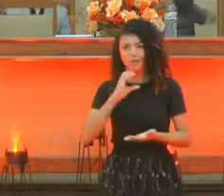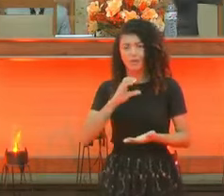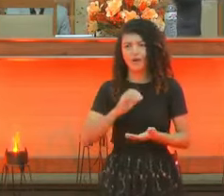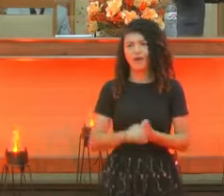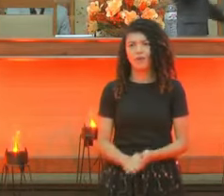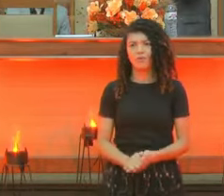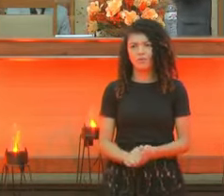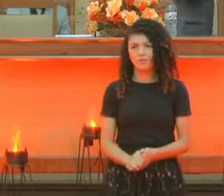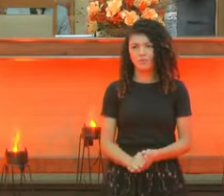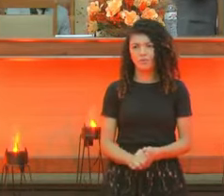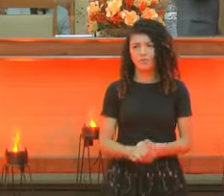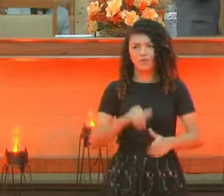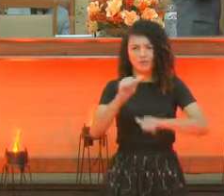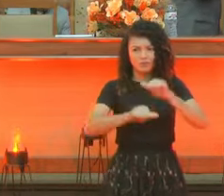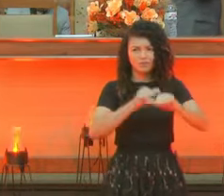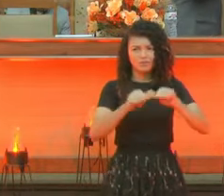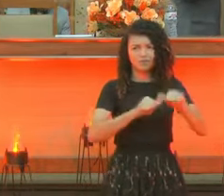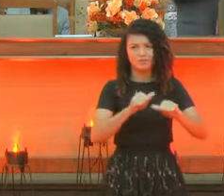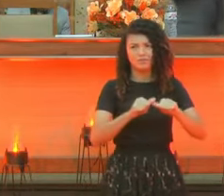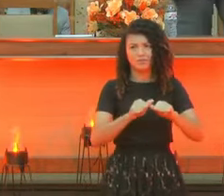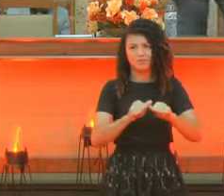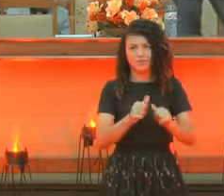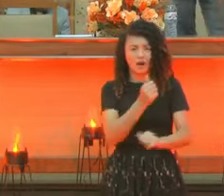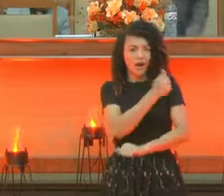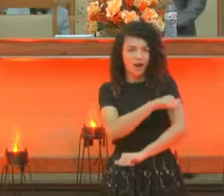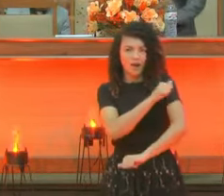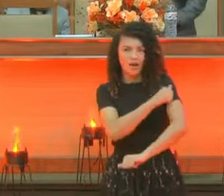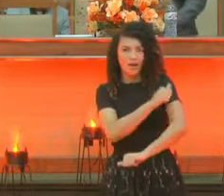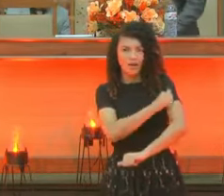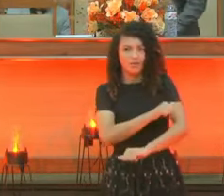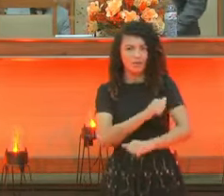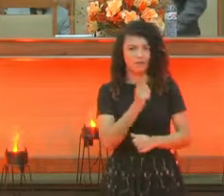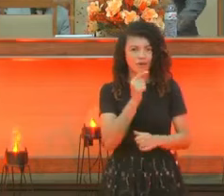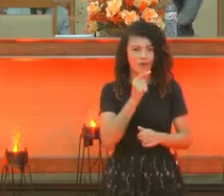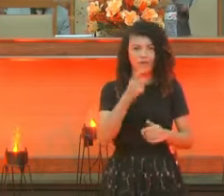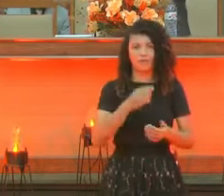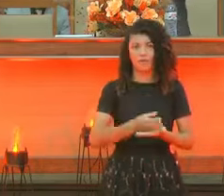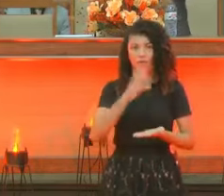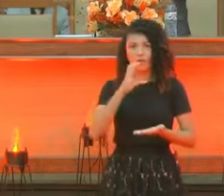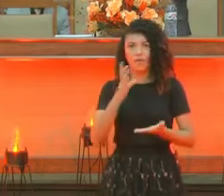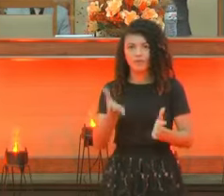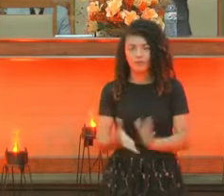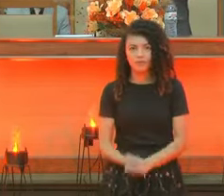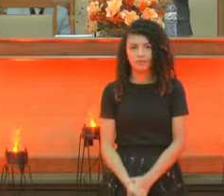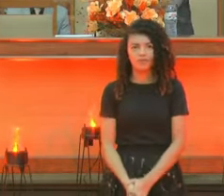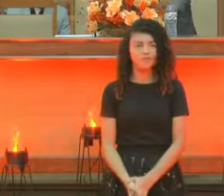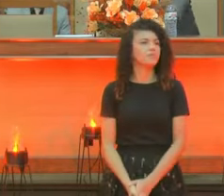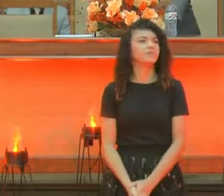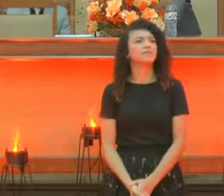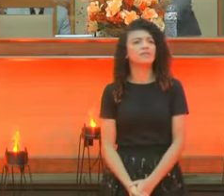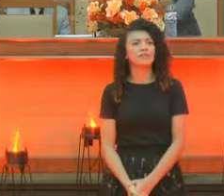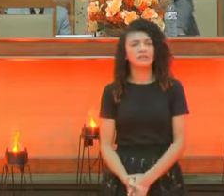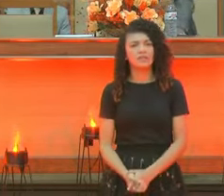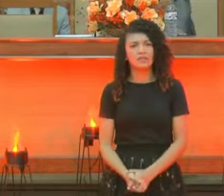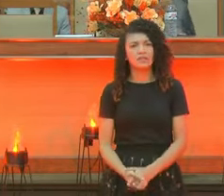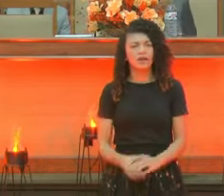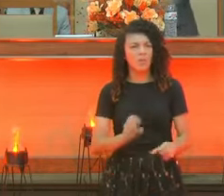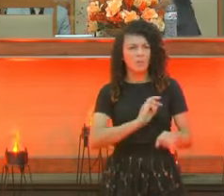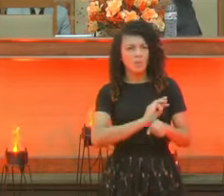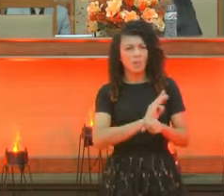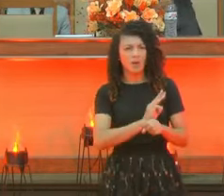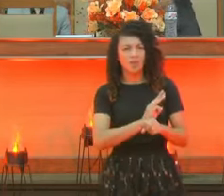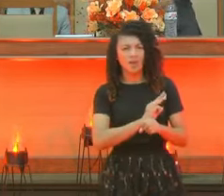Teve uma menina que foi para o... Era. Pronto. Porque aí, pronto. Aí aparecia toda hora coisa no WhatsApp. Não era assim?